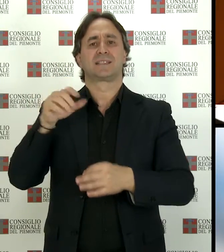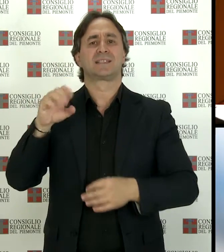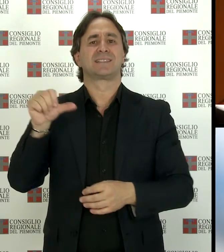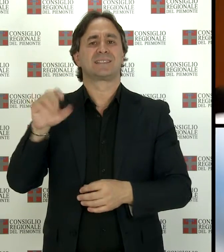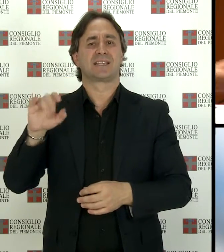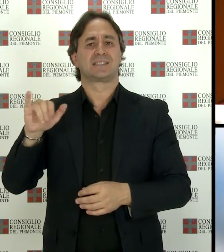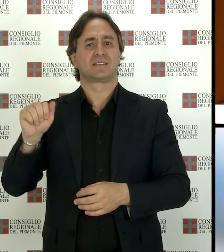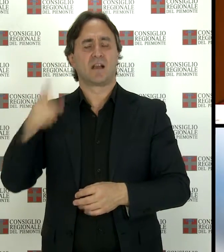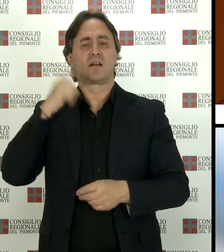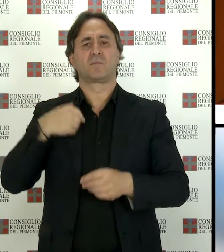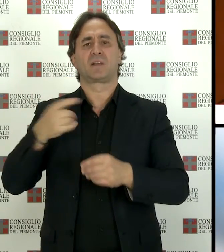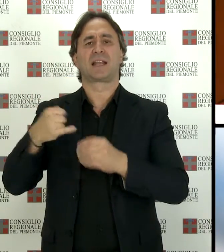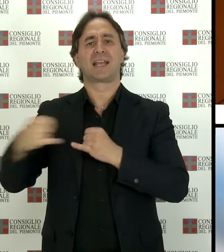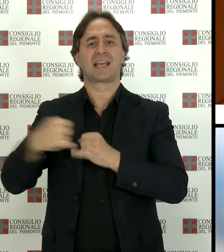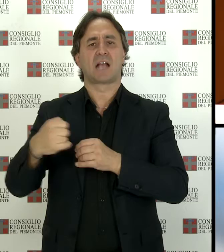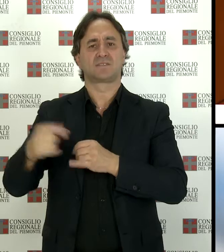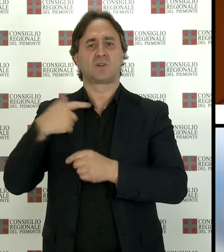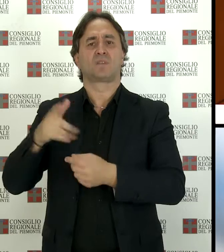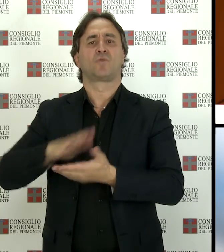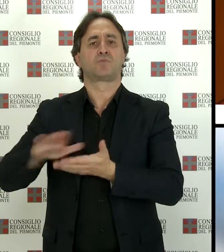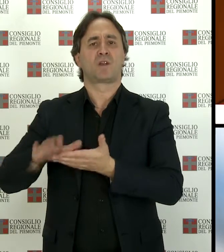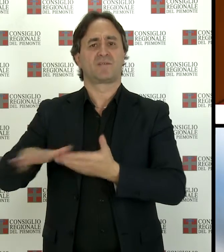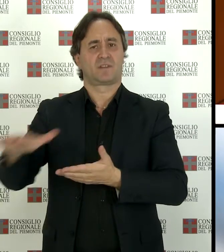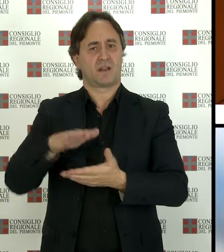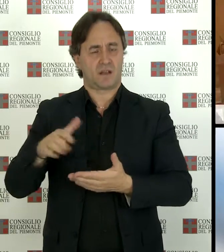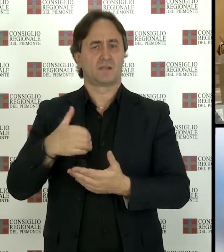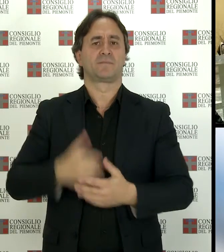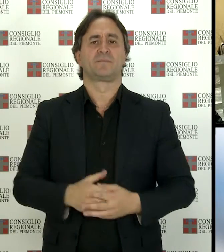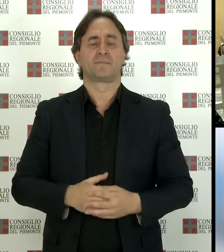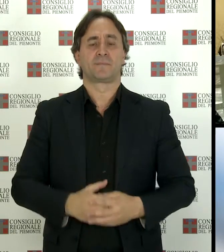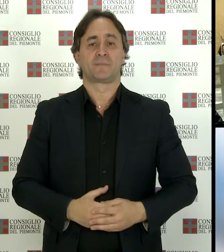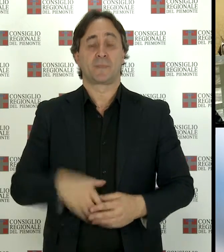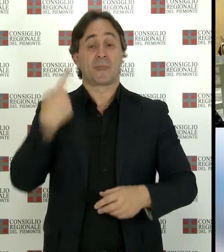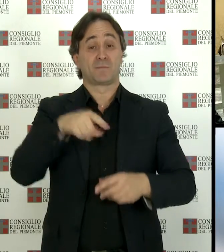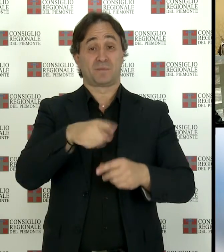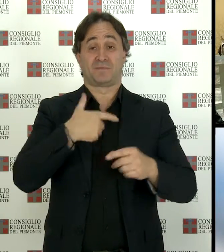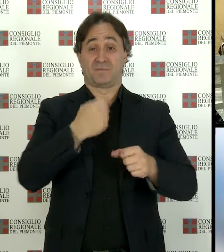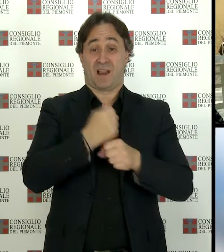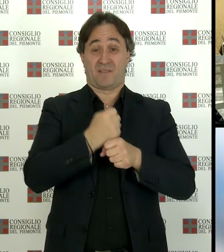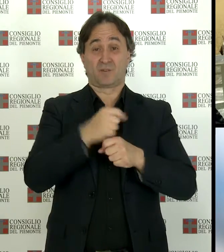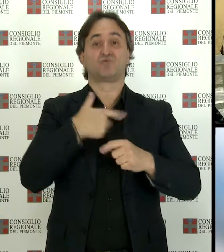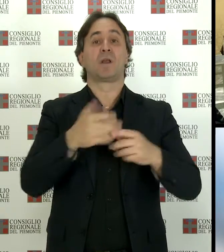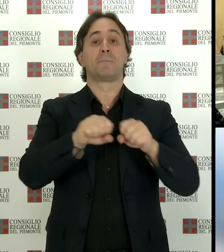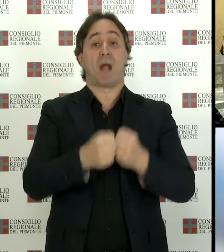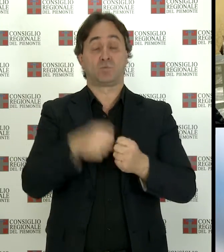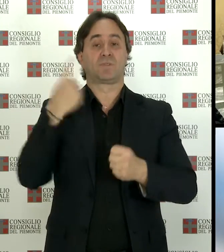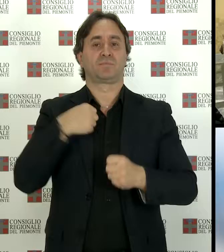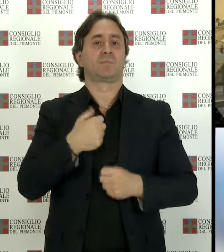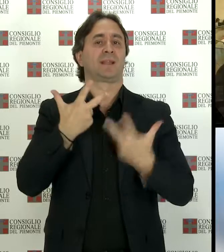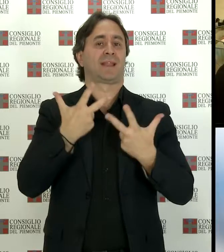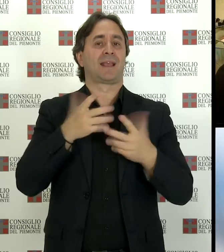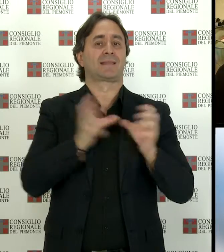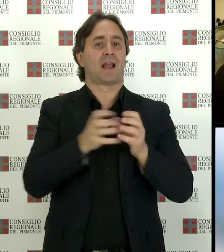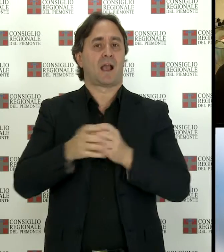di Irrigazione Bonifica, con sede a Novara, oggi commissariata. Nella pausa dei lavori sono state ricevute tre delegazioni. Nel